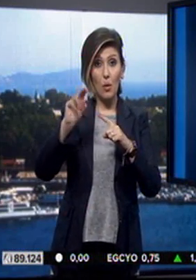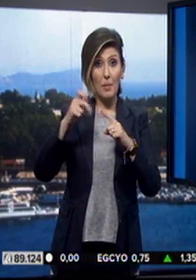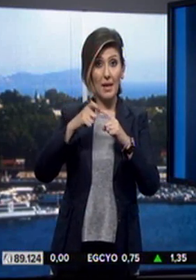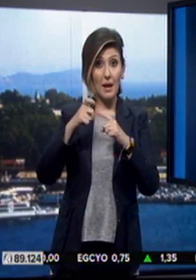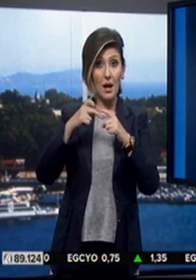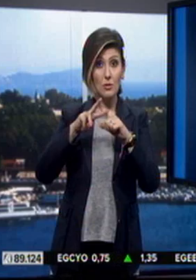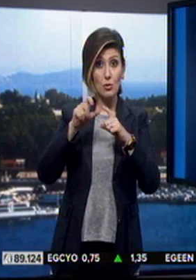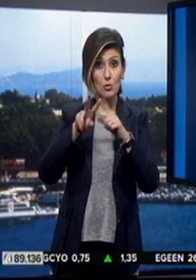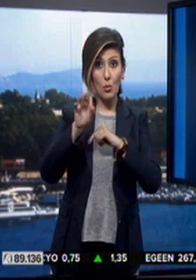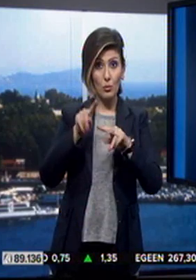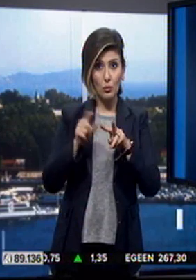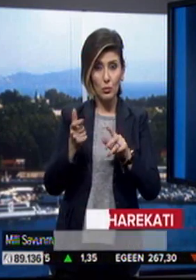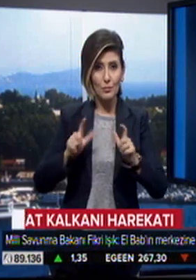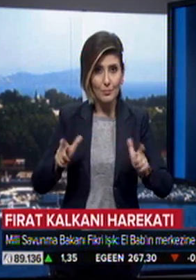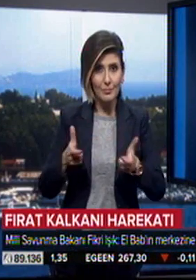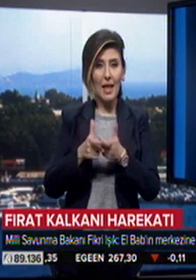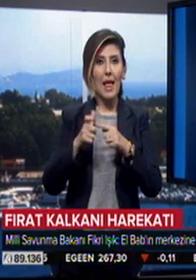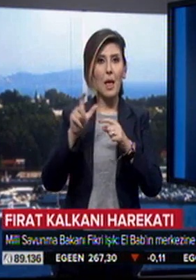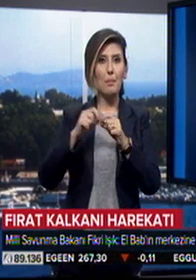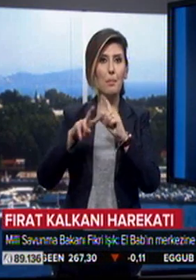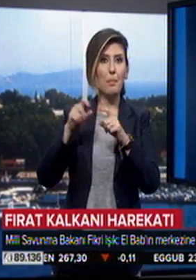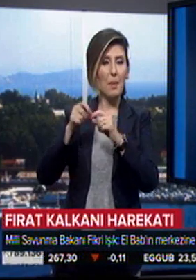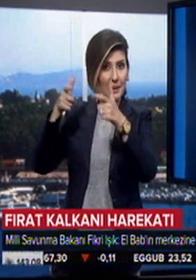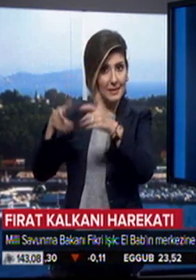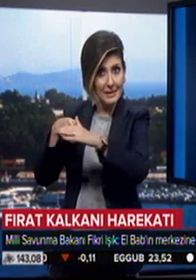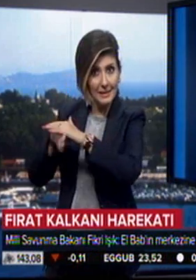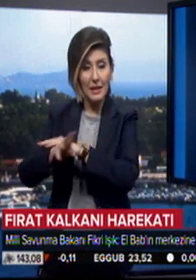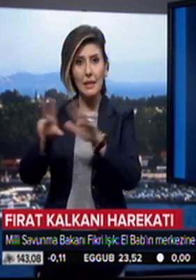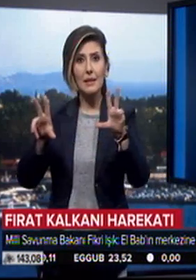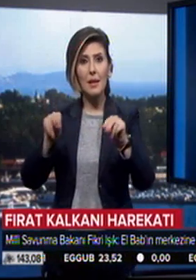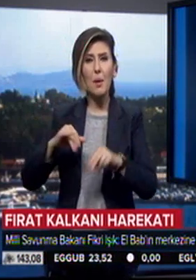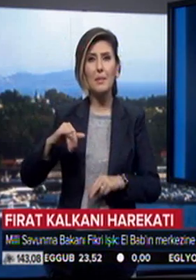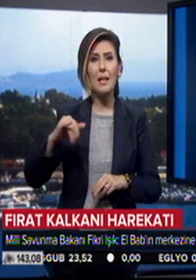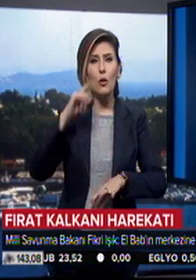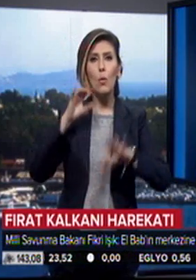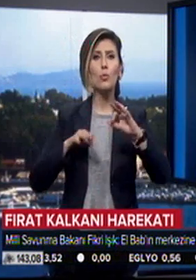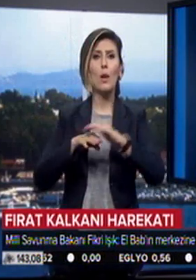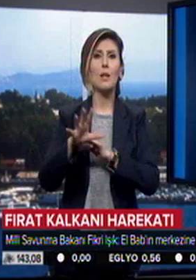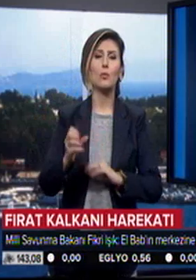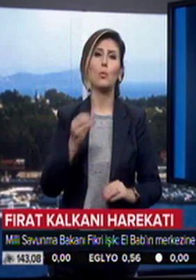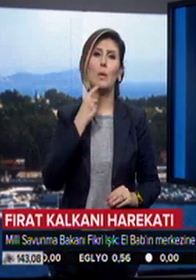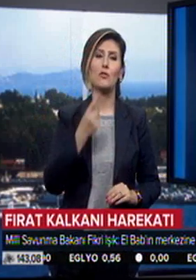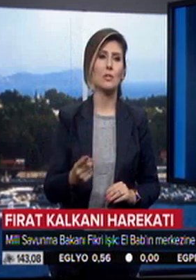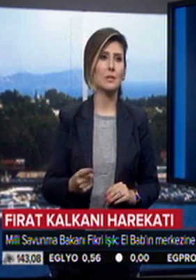operasyonunda Elbap şehir merkezine girildiğini, tamamına yakınının kontrol altında olduğunu açıkladı.